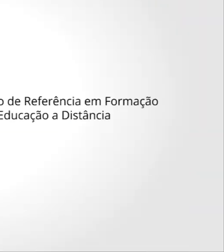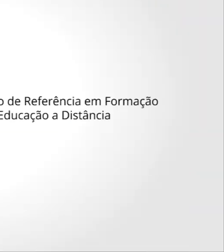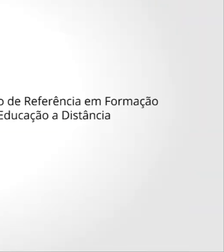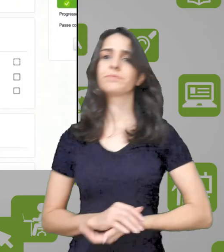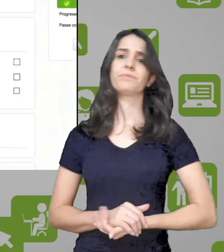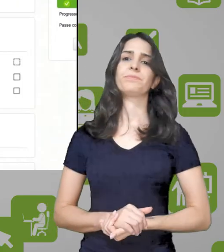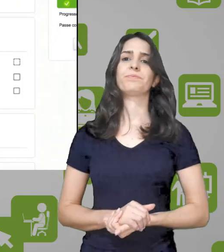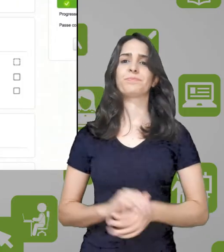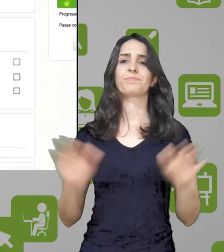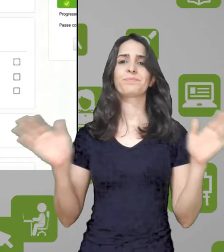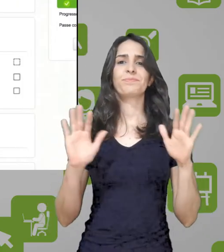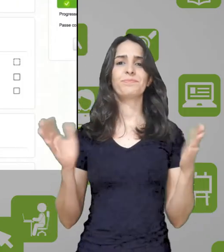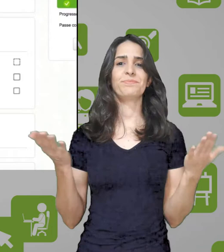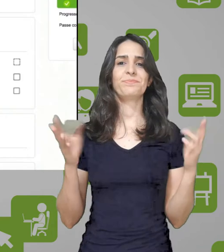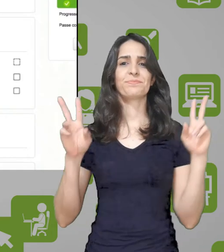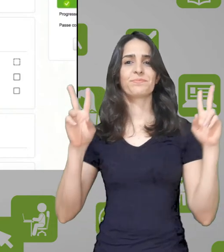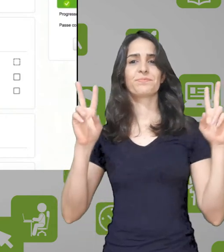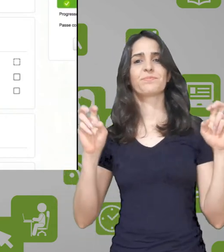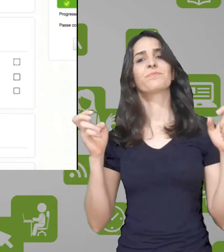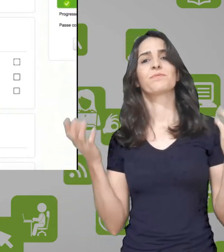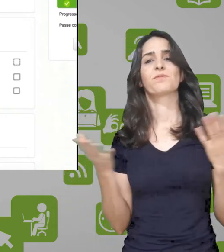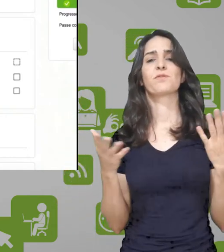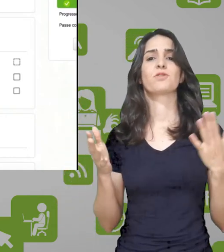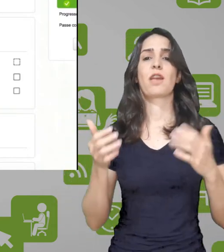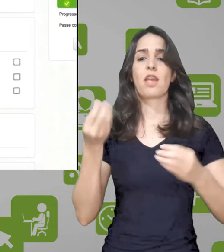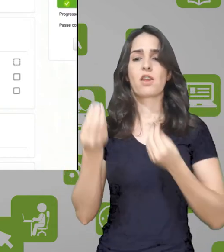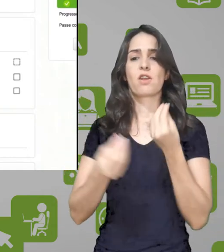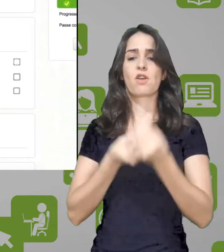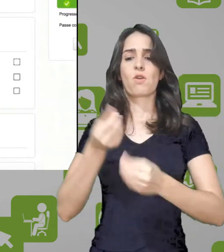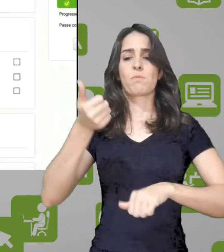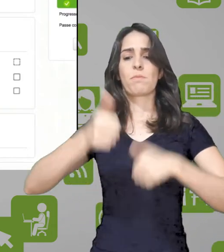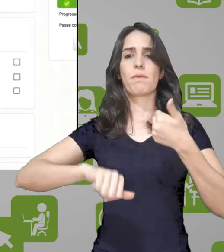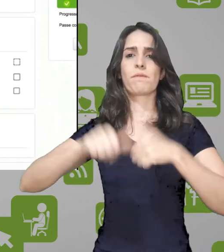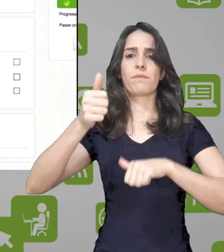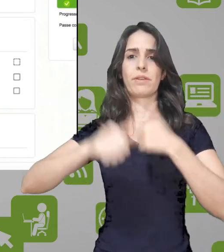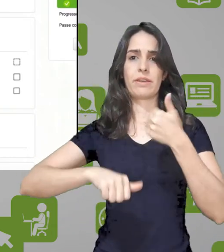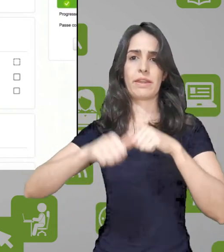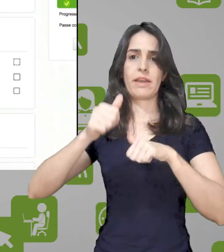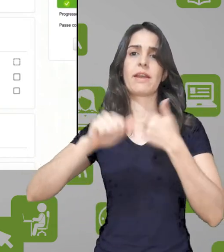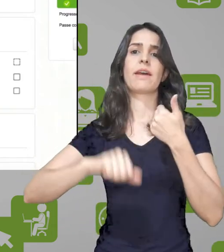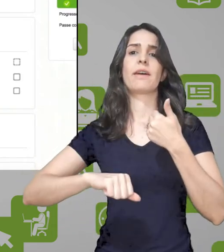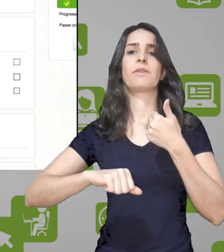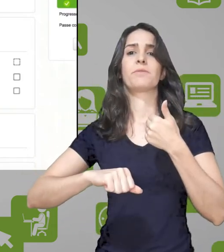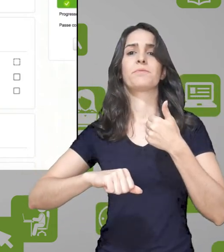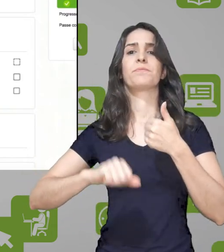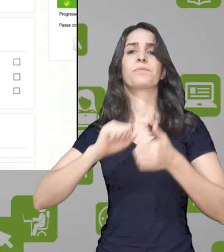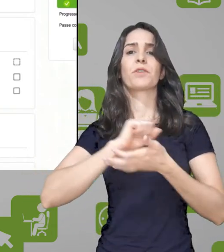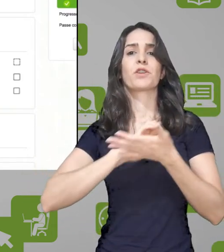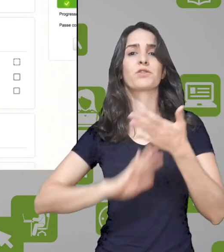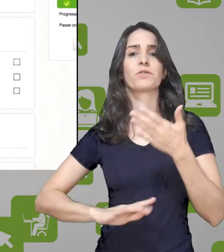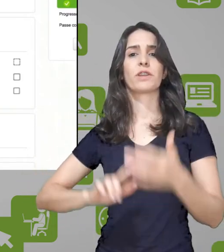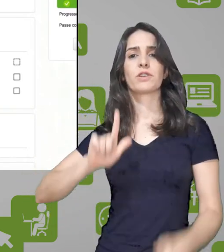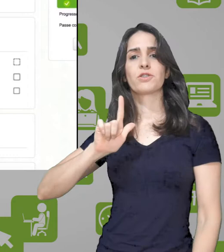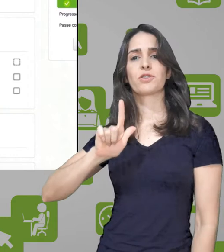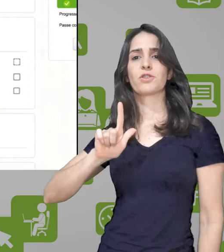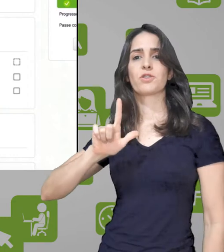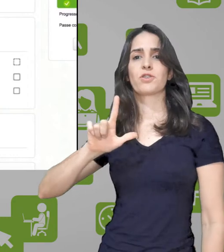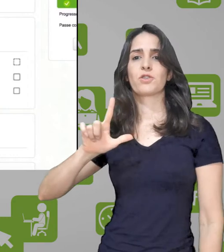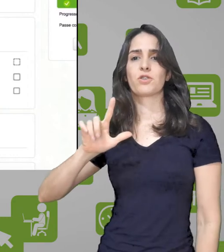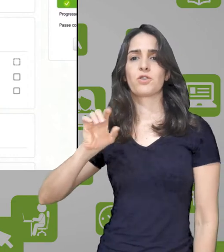Olá, nesse vídeo tutorial eu vou te mostrar como avaliar a atividade glossário. Então,